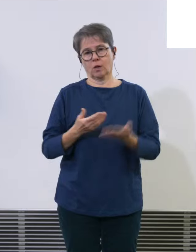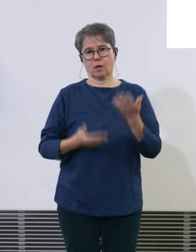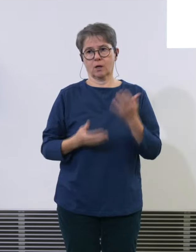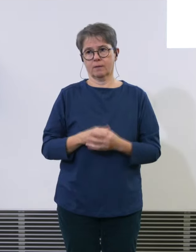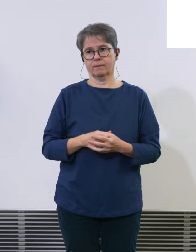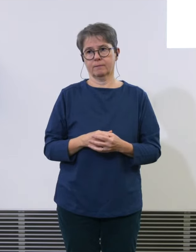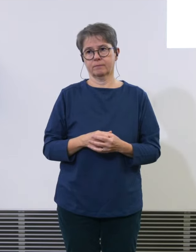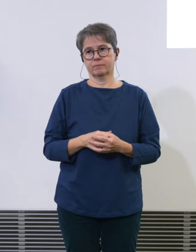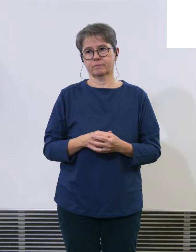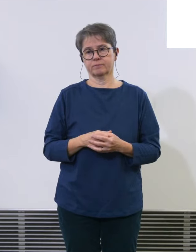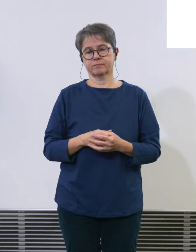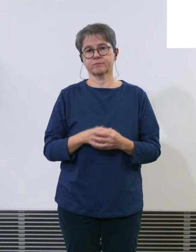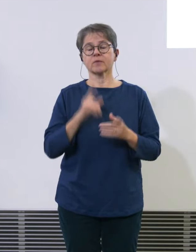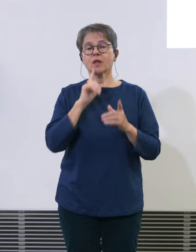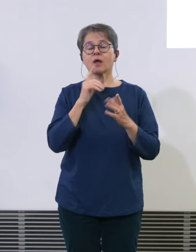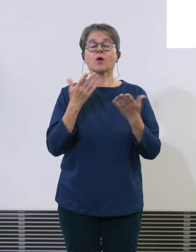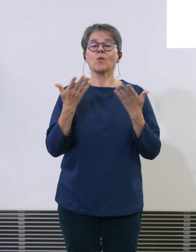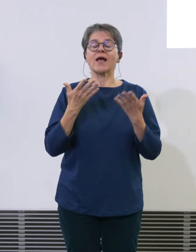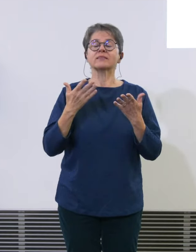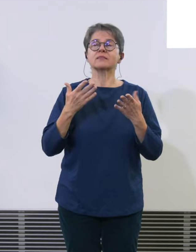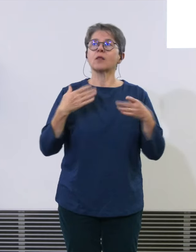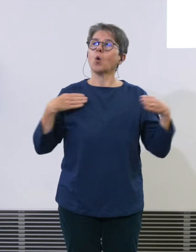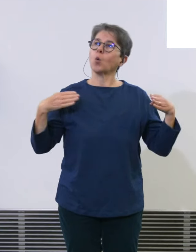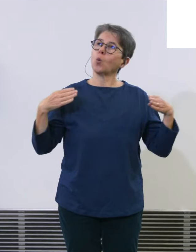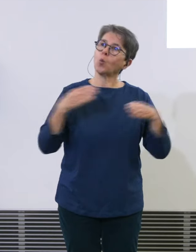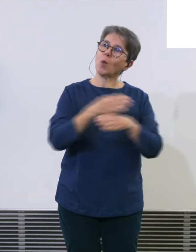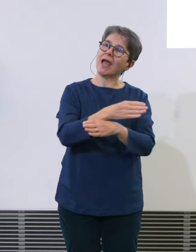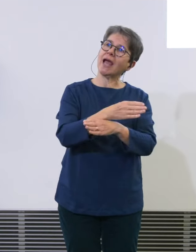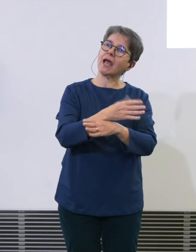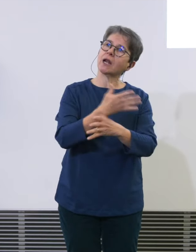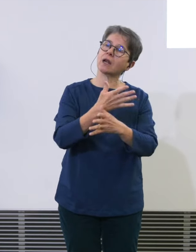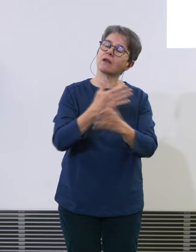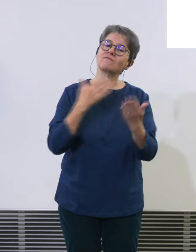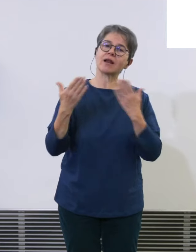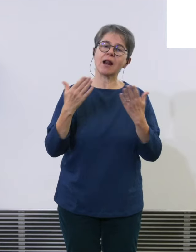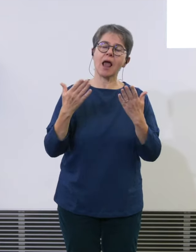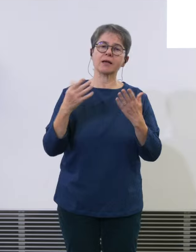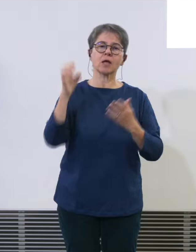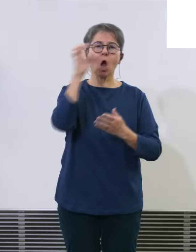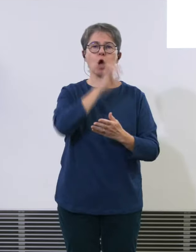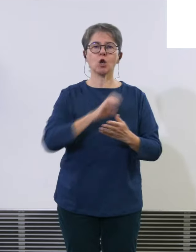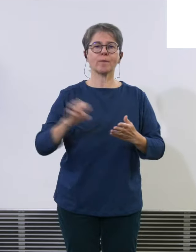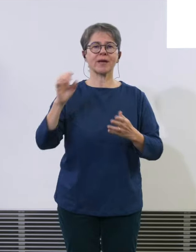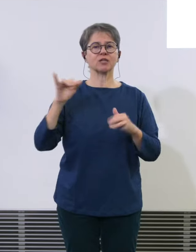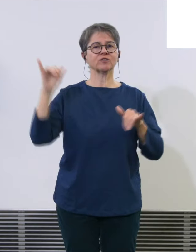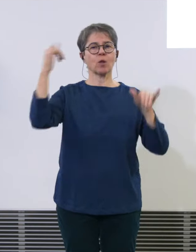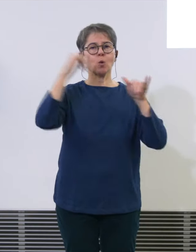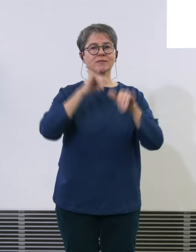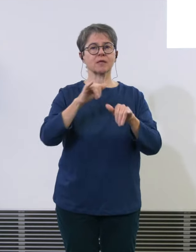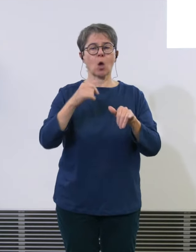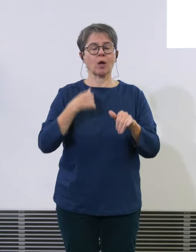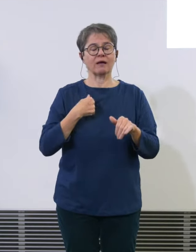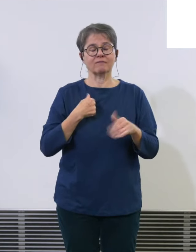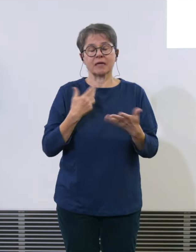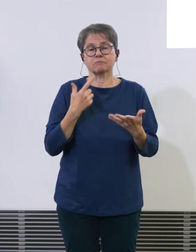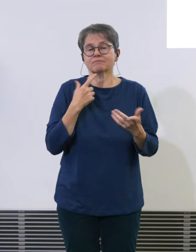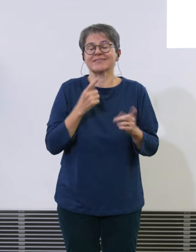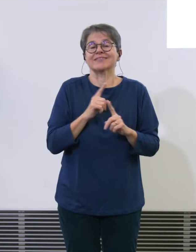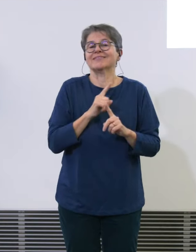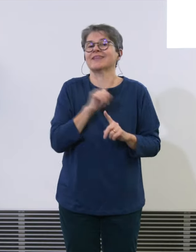ich glaube im Quervergleich mit anderen europäischen Airlines ist das nicht einmal so also relativ gesehen nicht einmal so schlecht in Anführungs und Schluss sagen die Frage ist aber